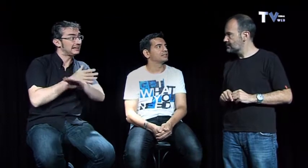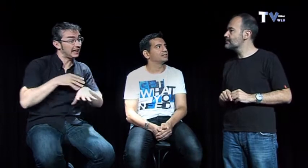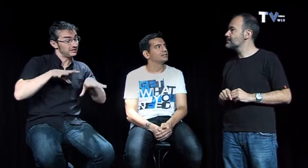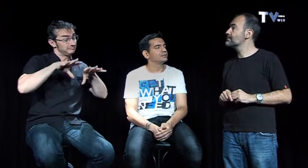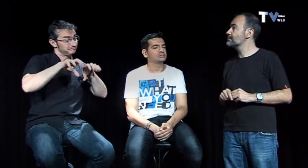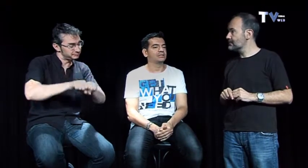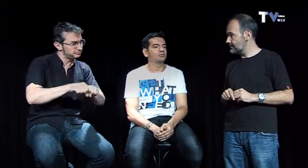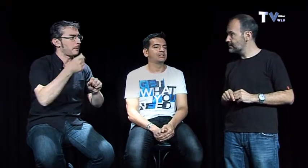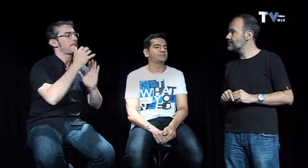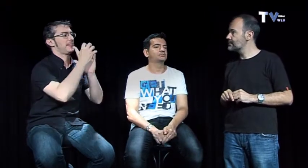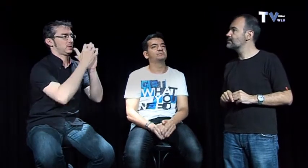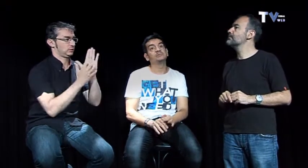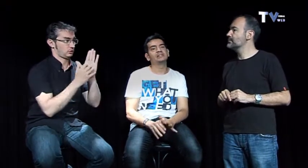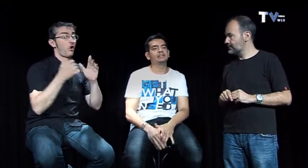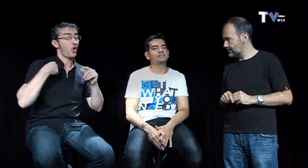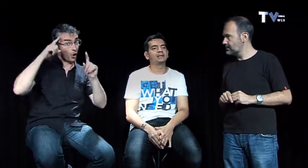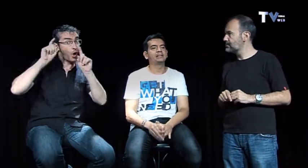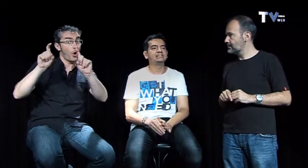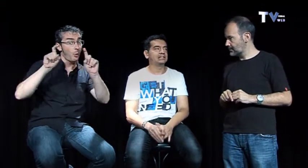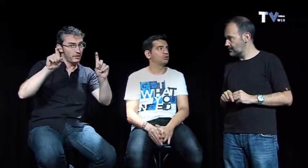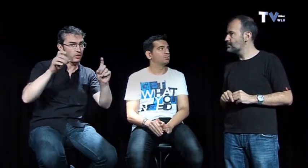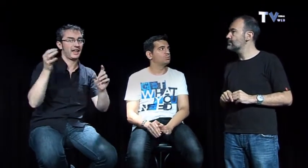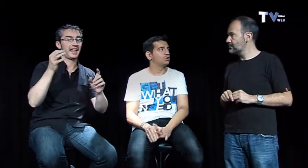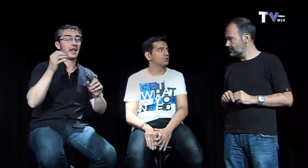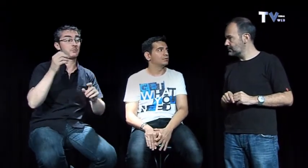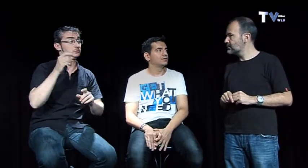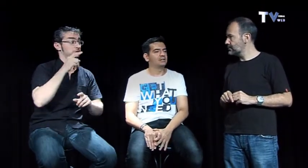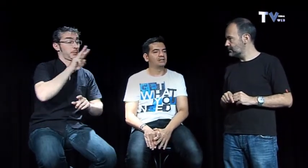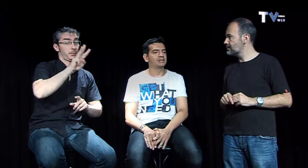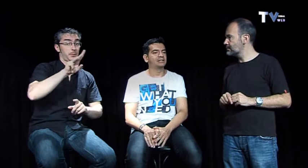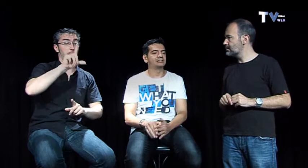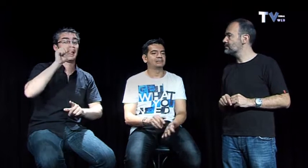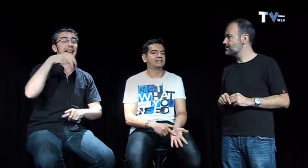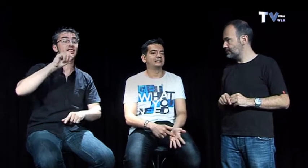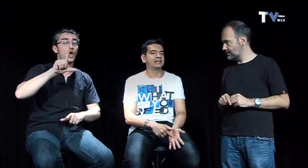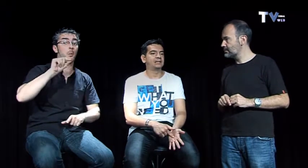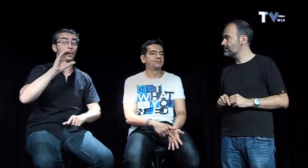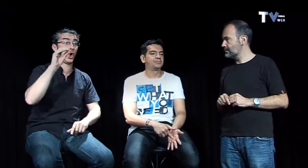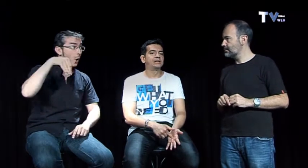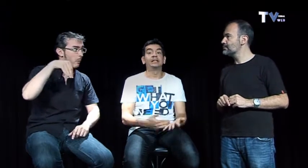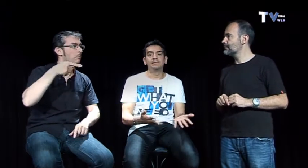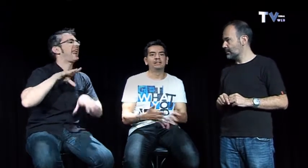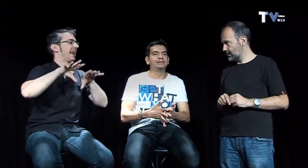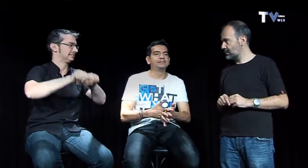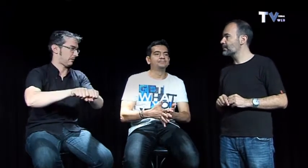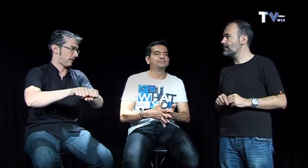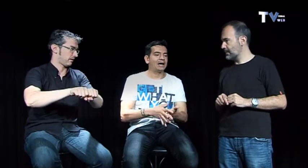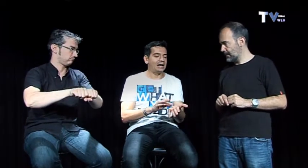entonces recomendamos meterte a la página yantioch.com y reservar desde ahí también al